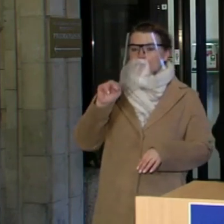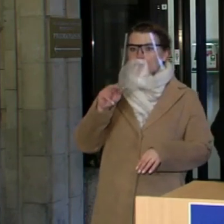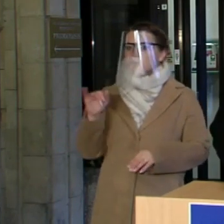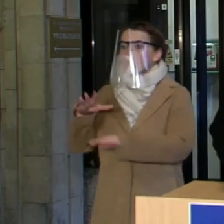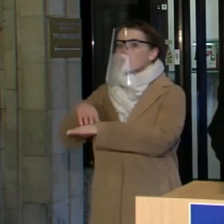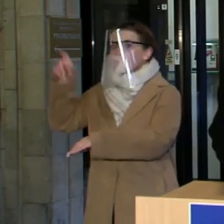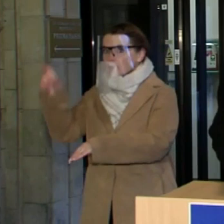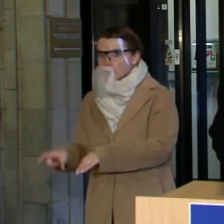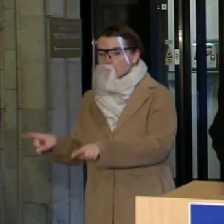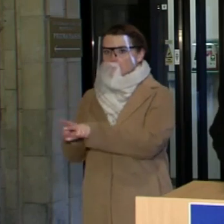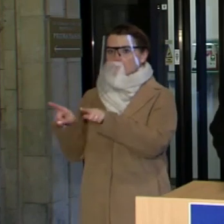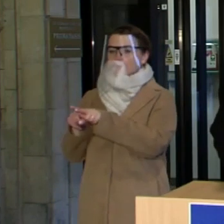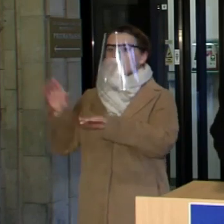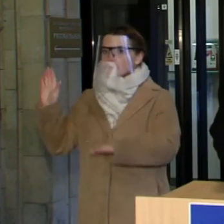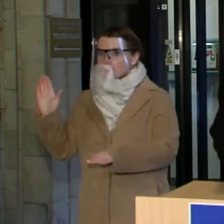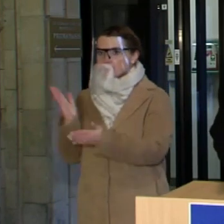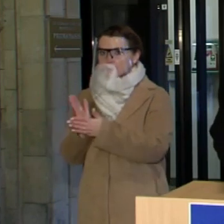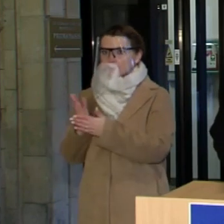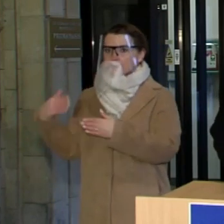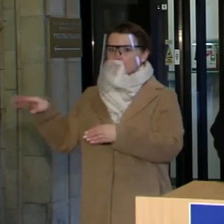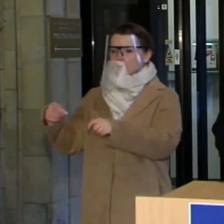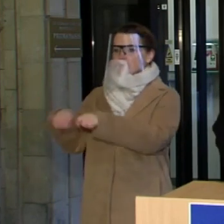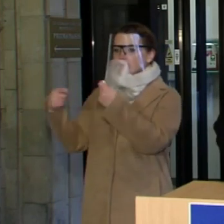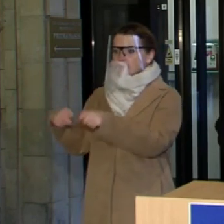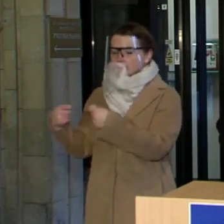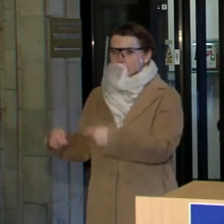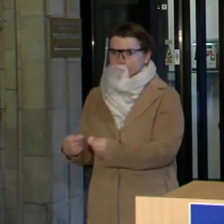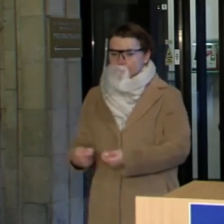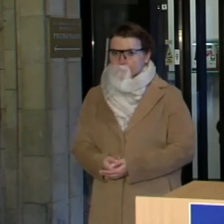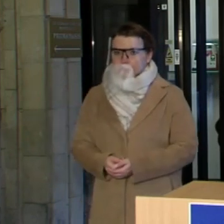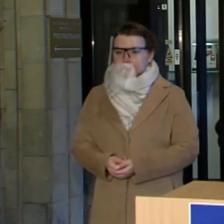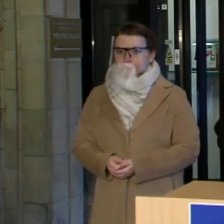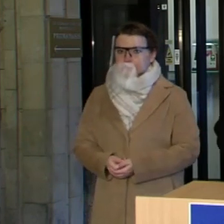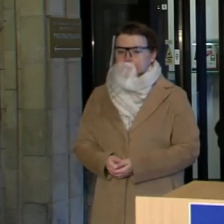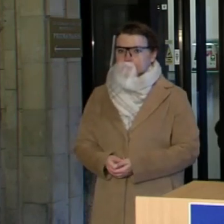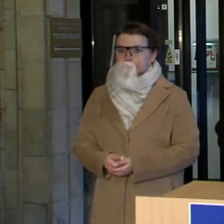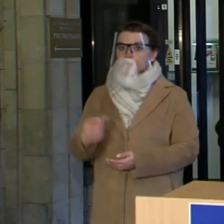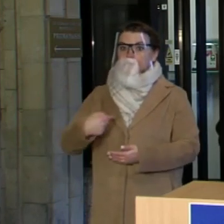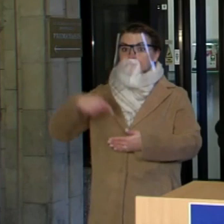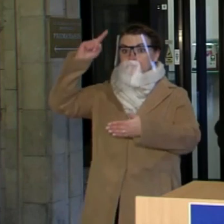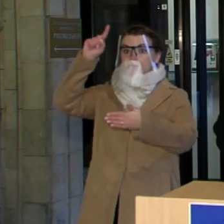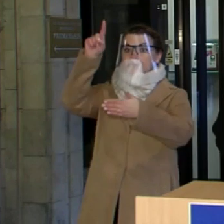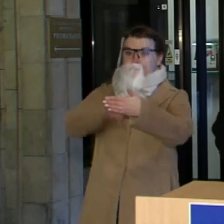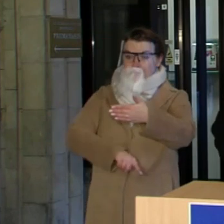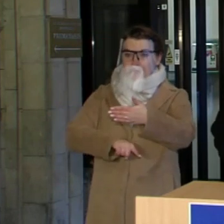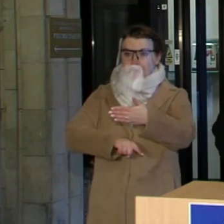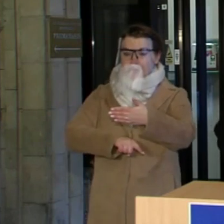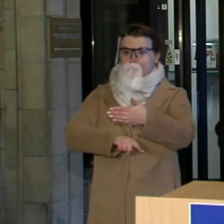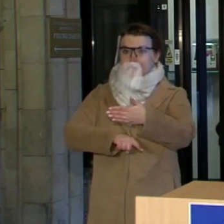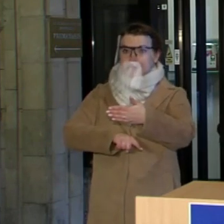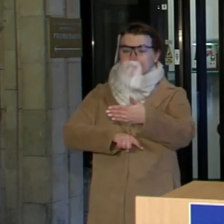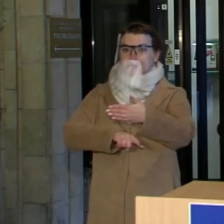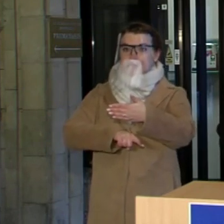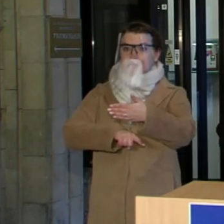narius, tartum irgi priesaiką, bet jie jos nesilaiko. Tikiuosi, kad pat užteks ir